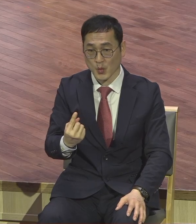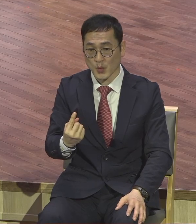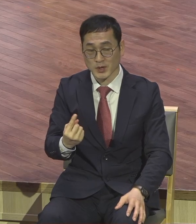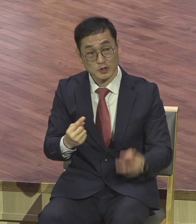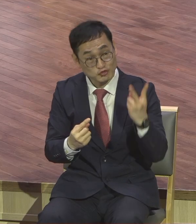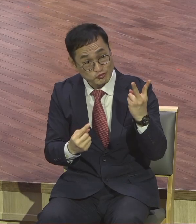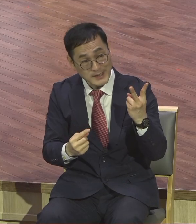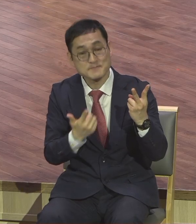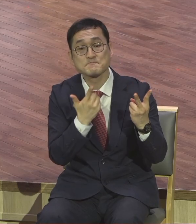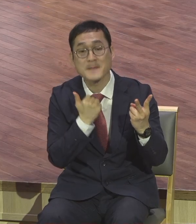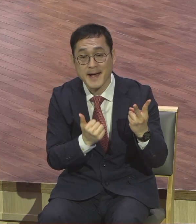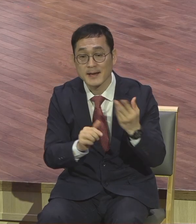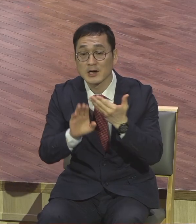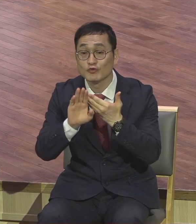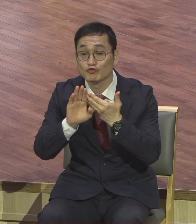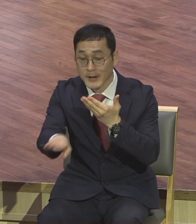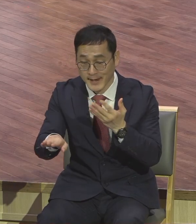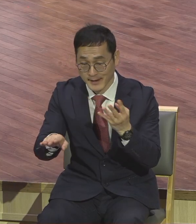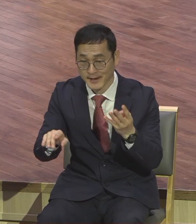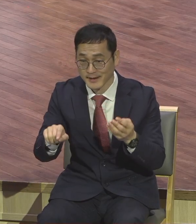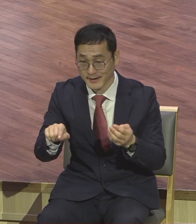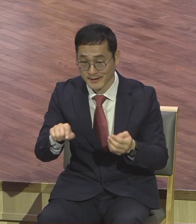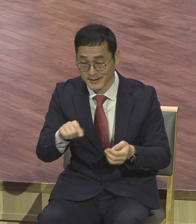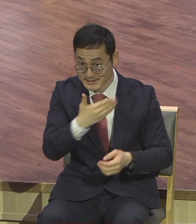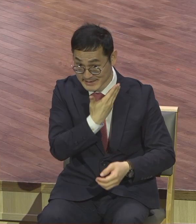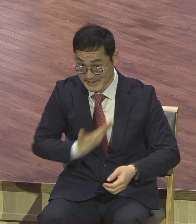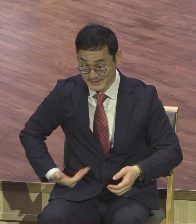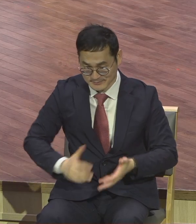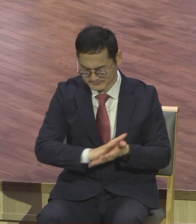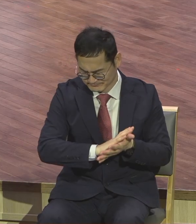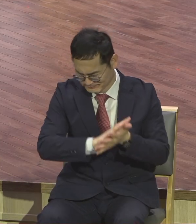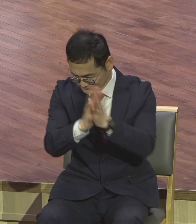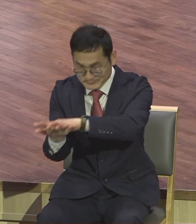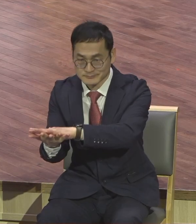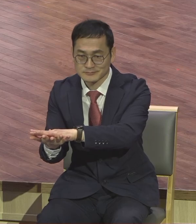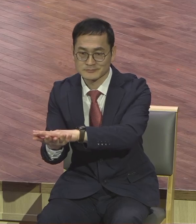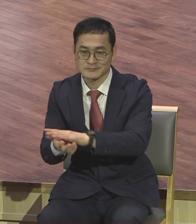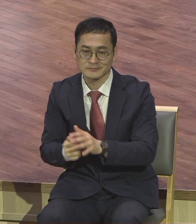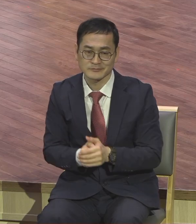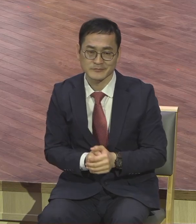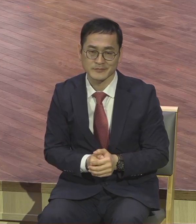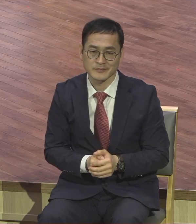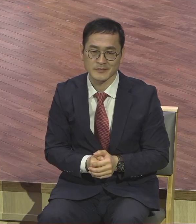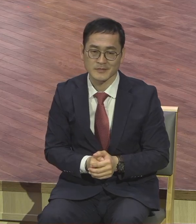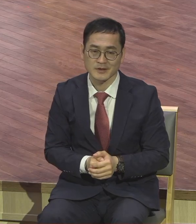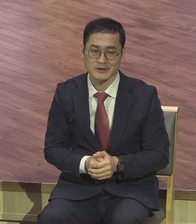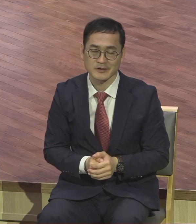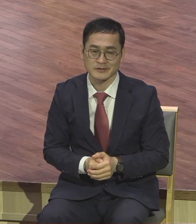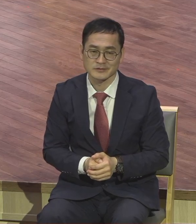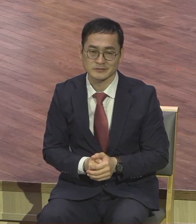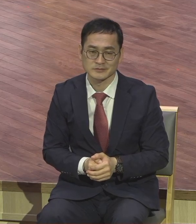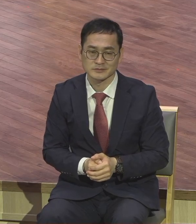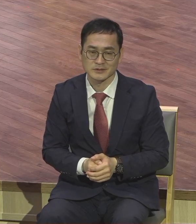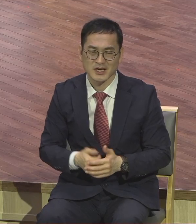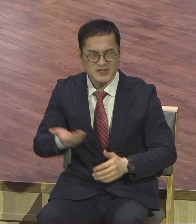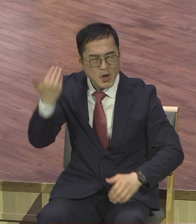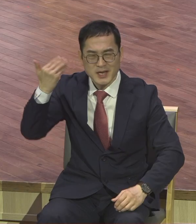영적 방향으로 바뀌어버렸습니다. 육신적인 사상과 그런 지식을 가지고 있는 사람들이